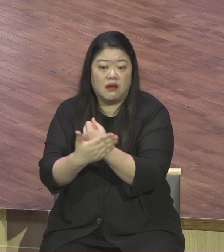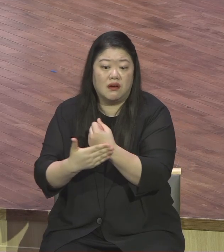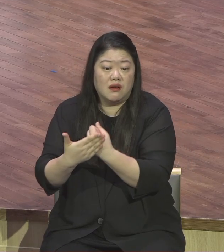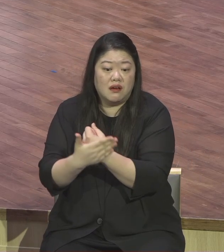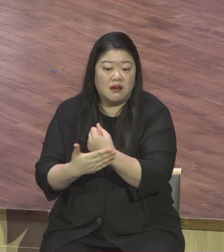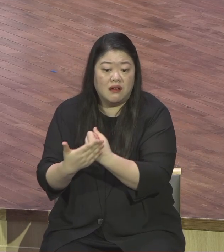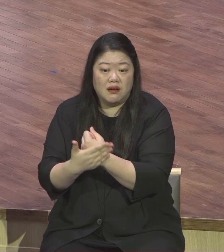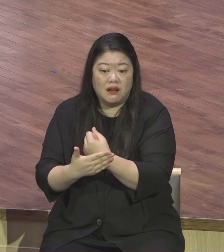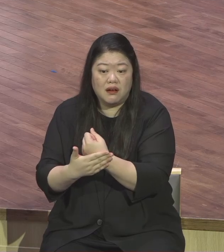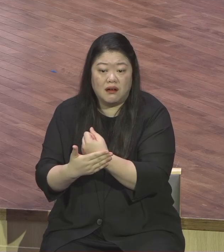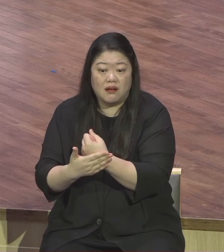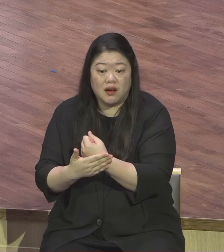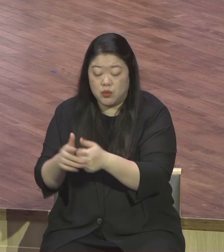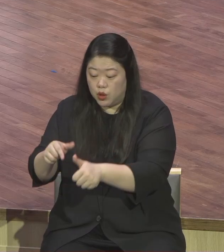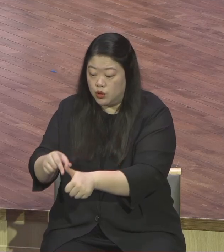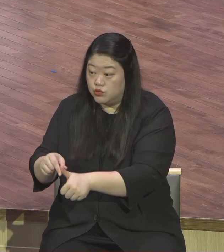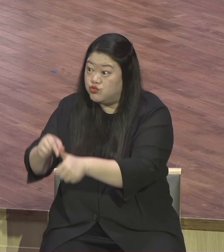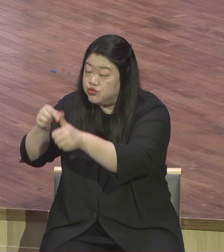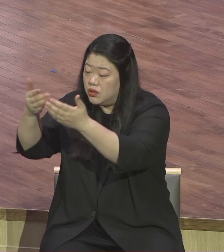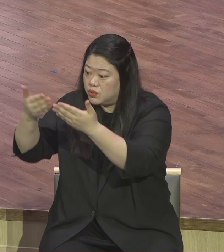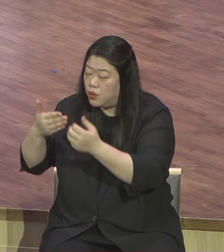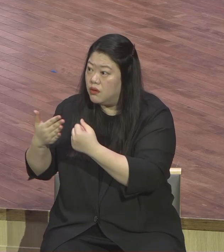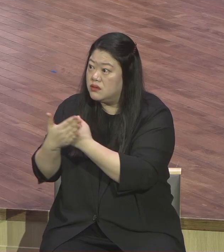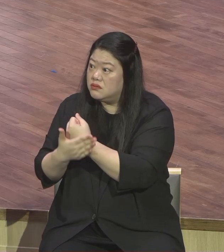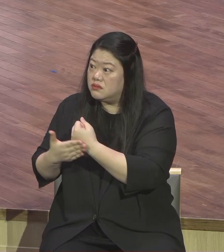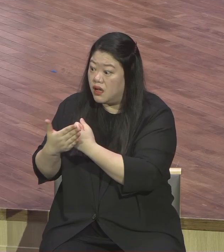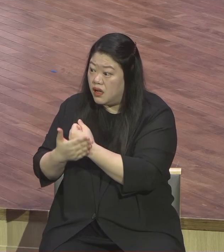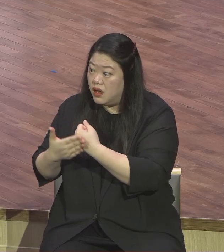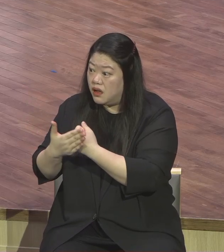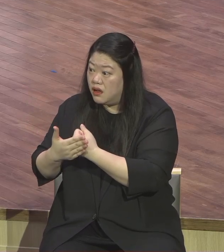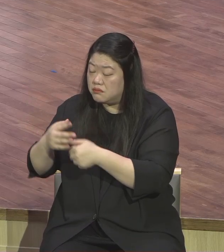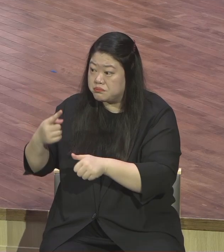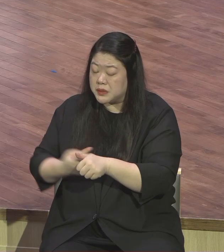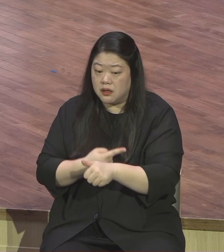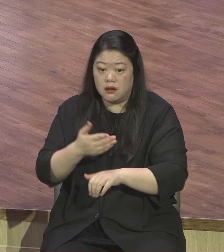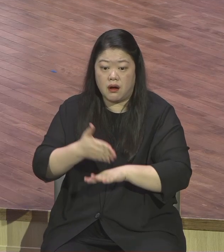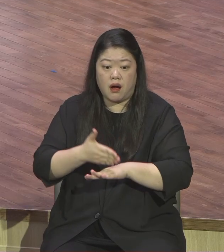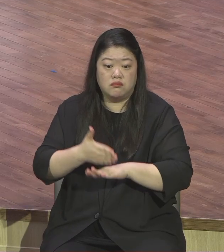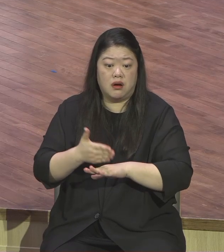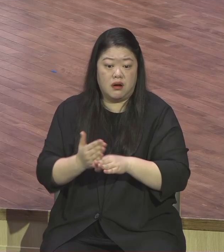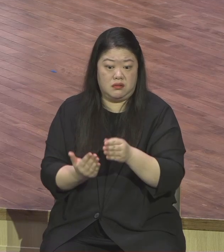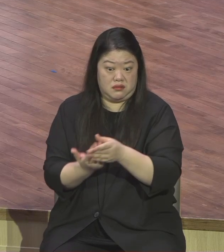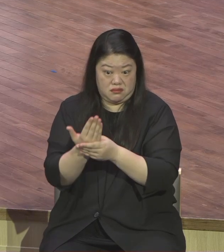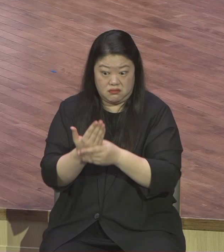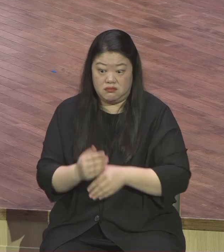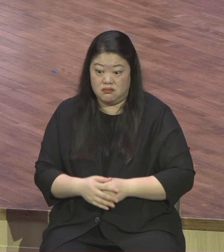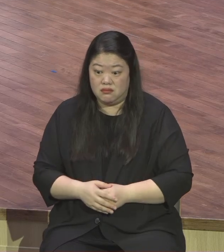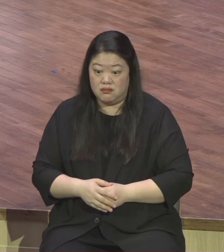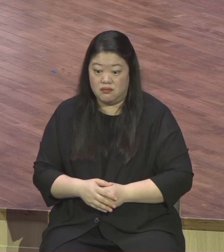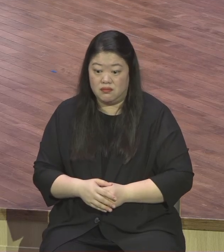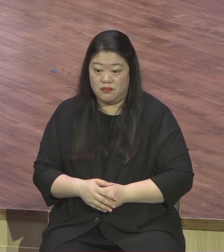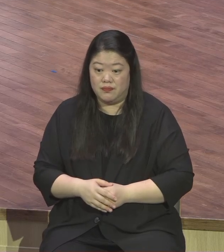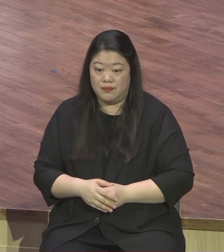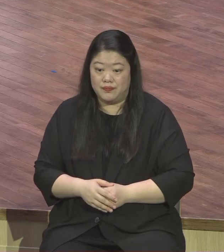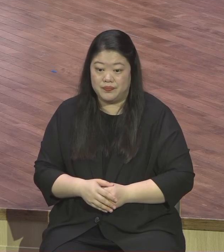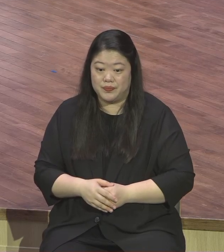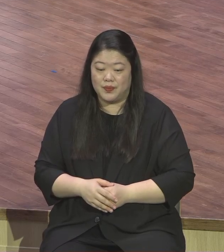감사 감사밖에 없어요 뭐 불평할 거 얼마나 많아요 교회 모임에 사람 모임인데 교회도 사람